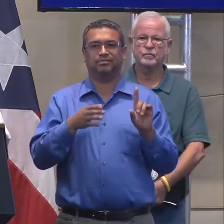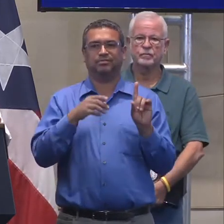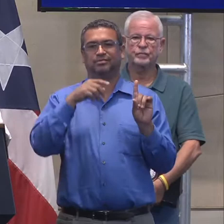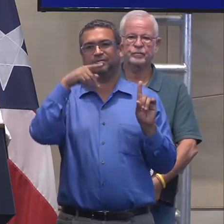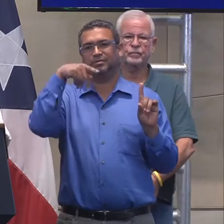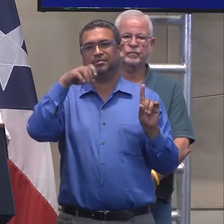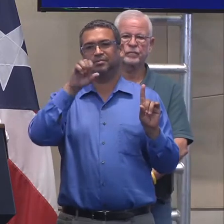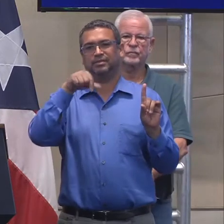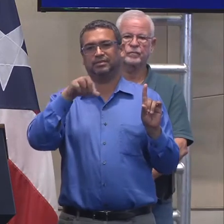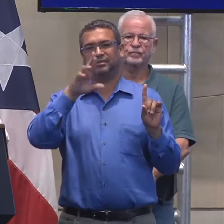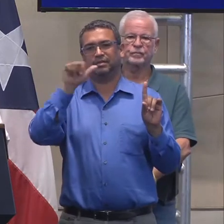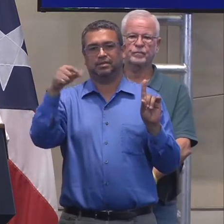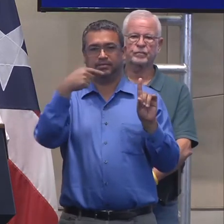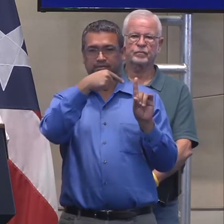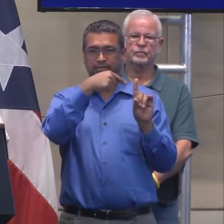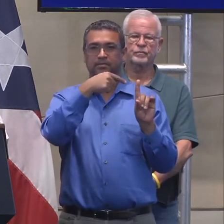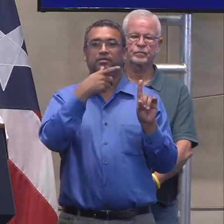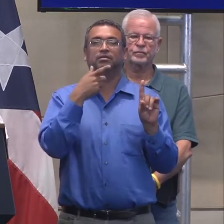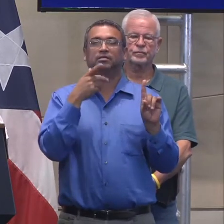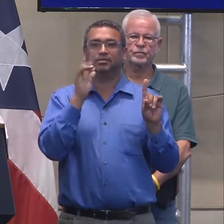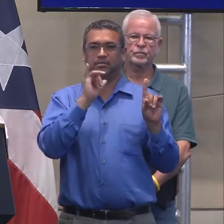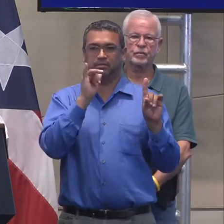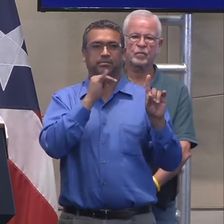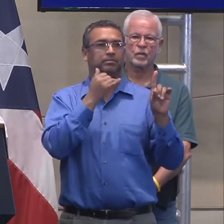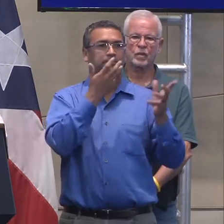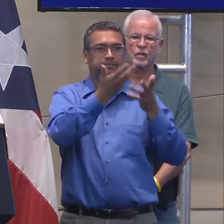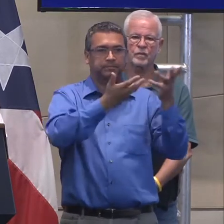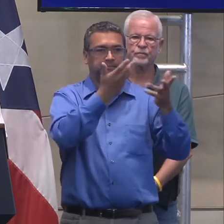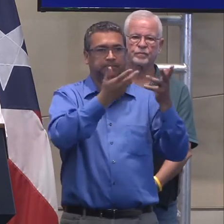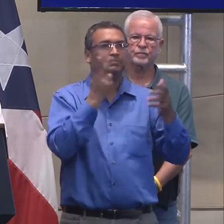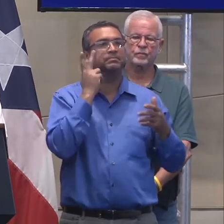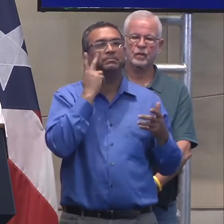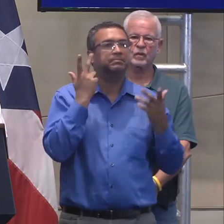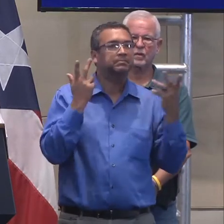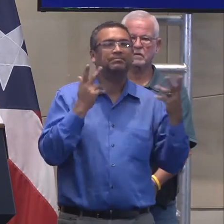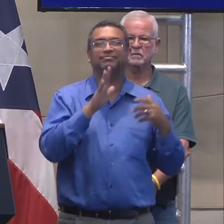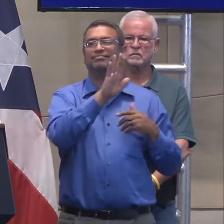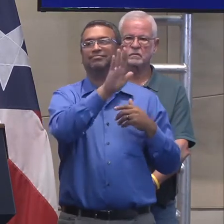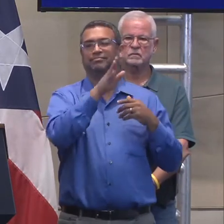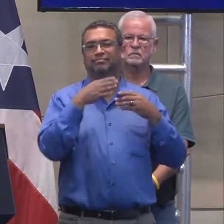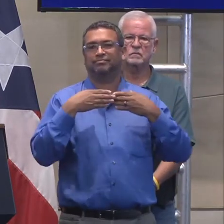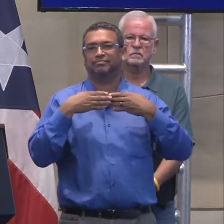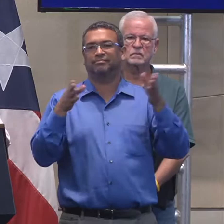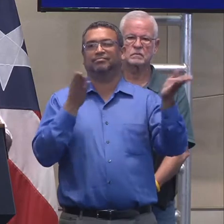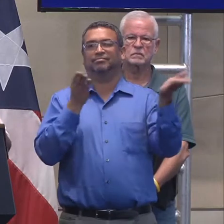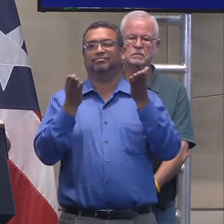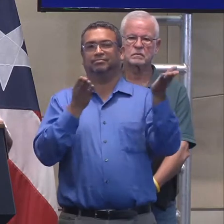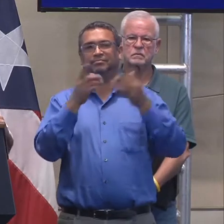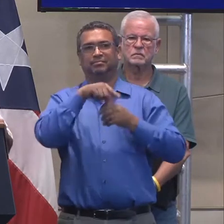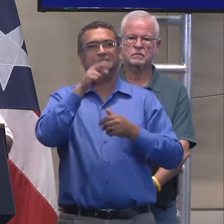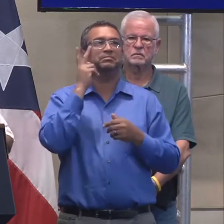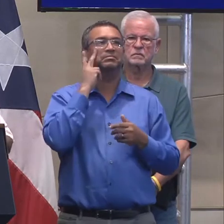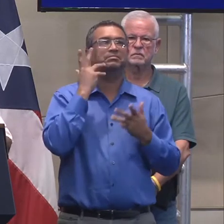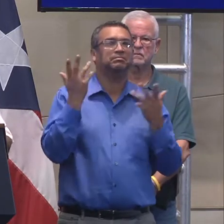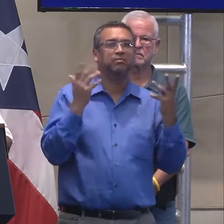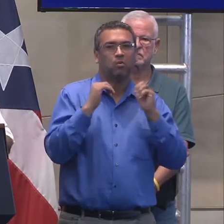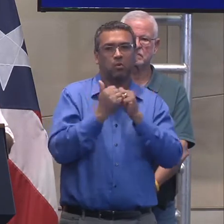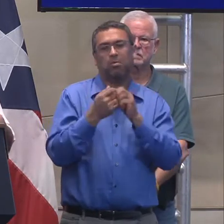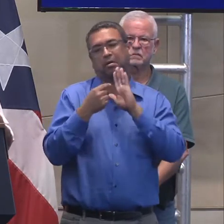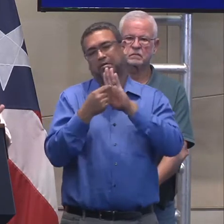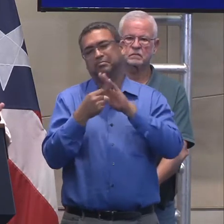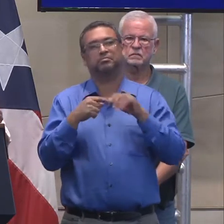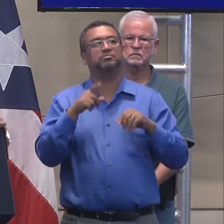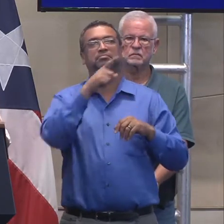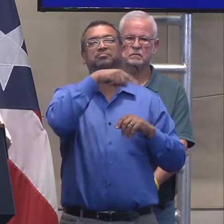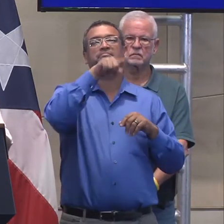su agencia de servicios generales. Ellos tienen un componente de equipo